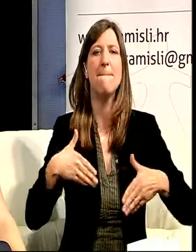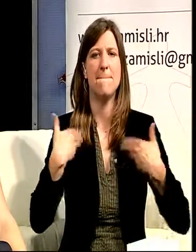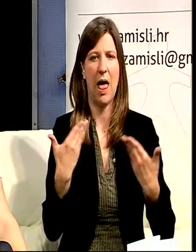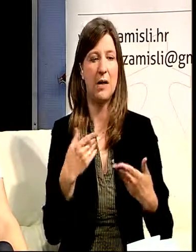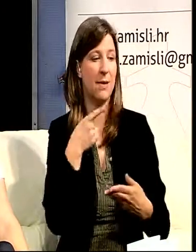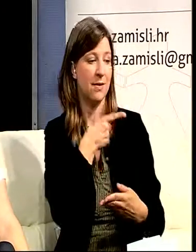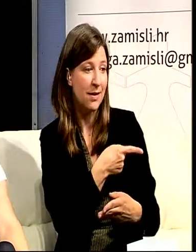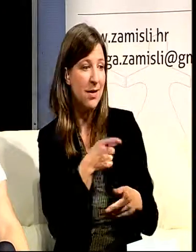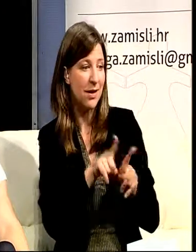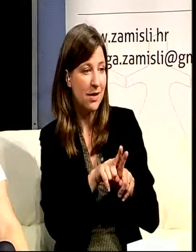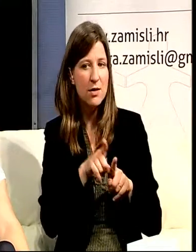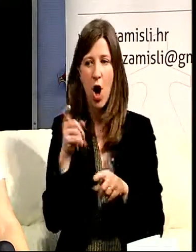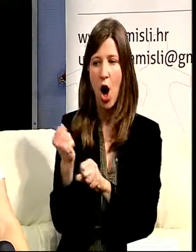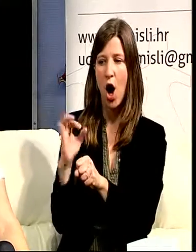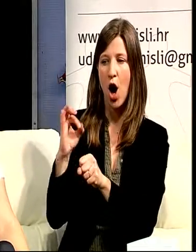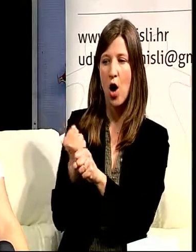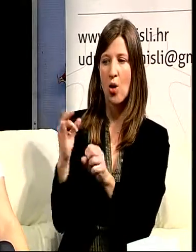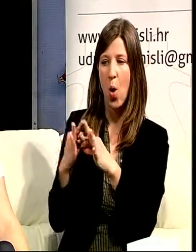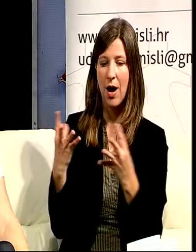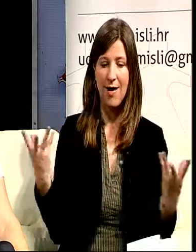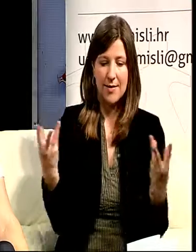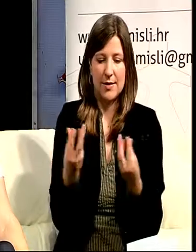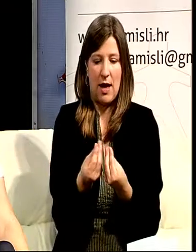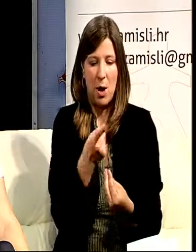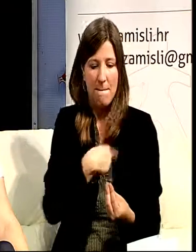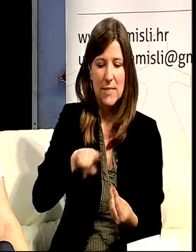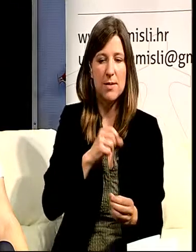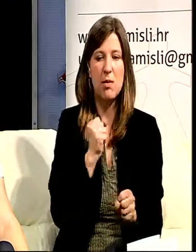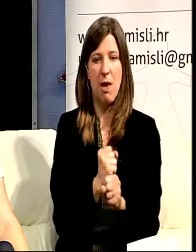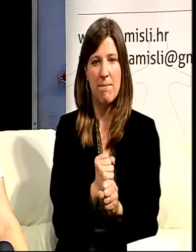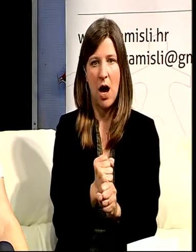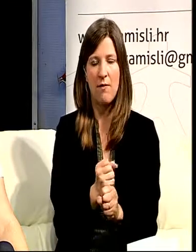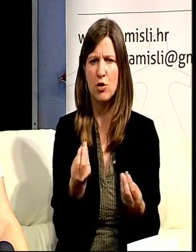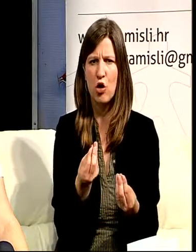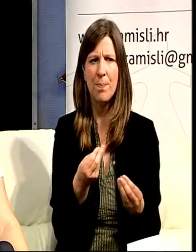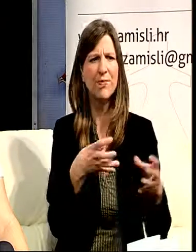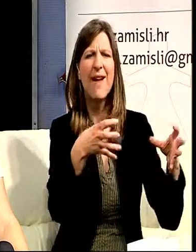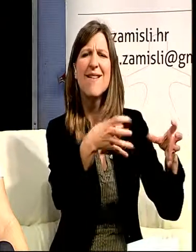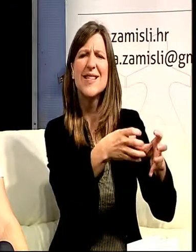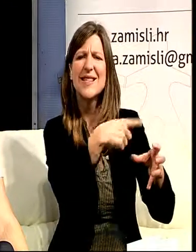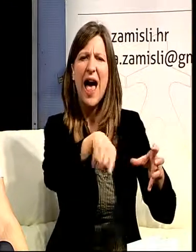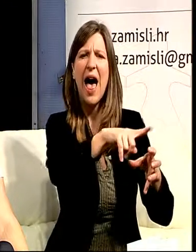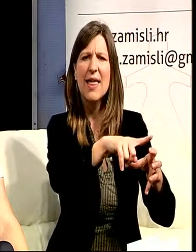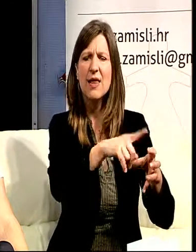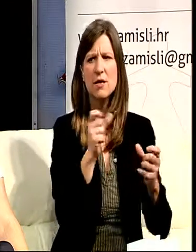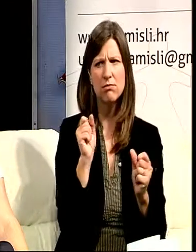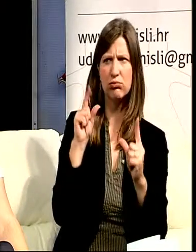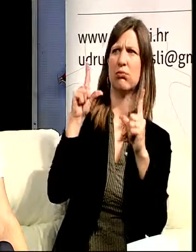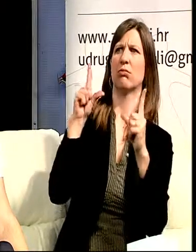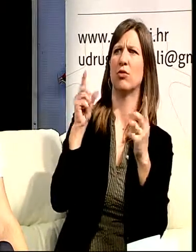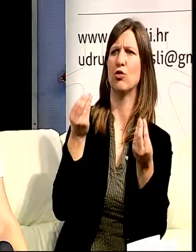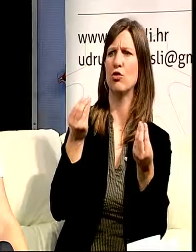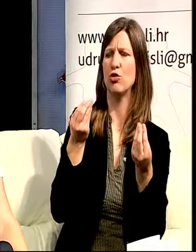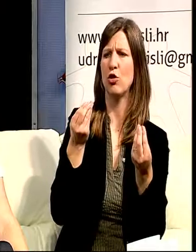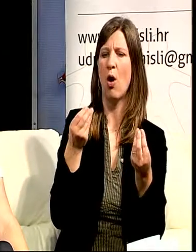goga kao moji suradnici novinari. Veliki šok zajednice je bio da njima mladi s invaliditetom pružaju